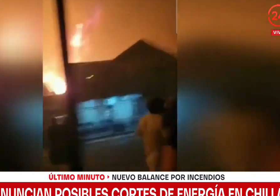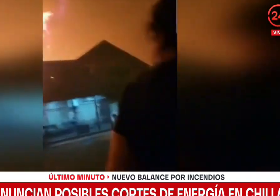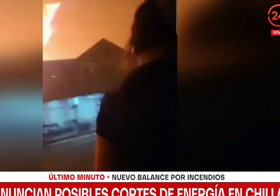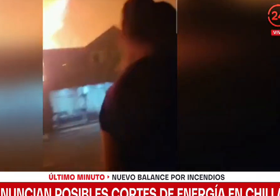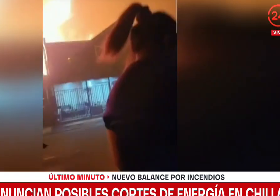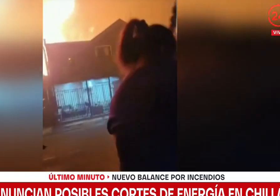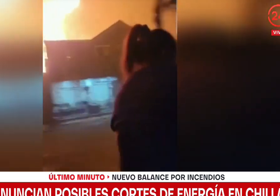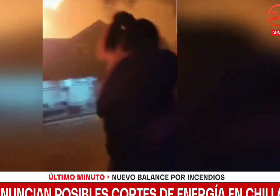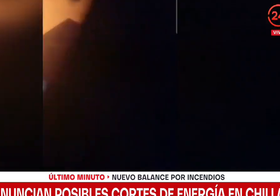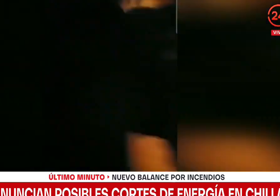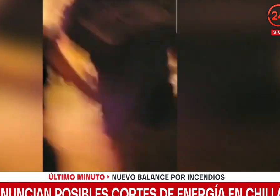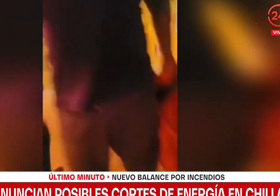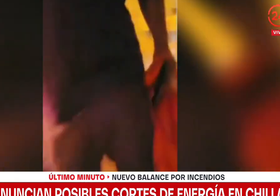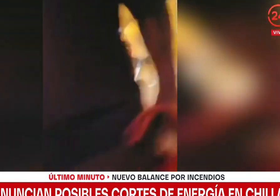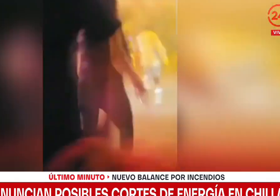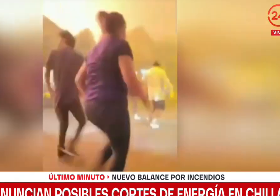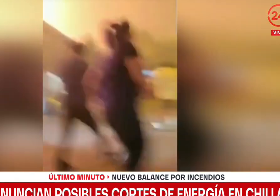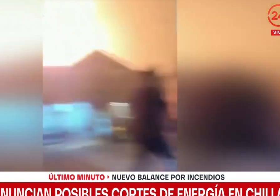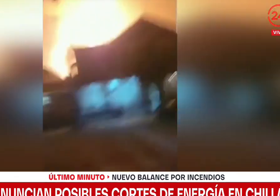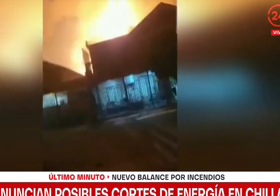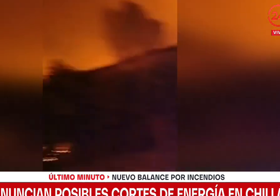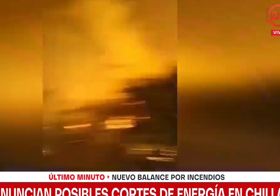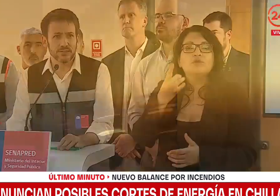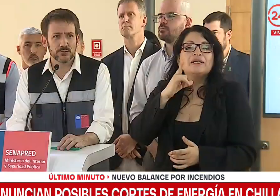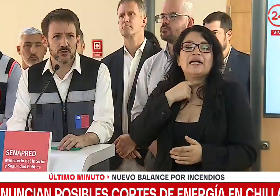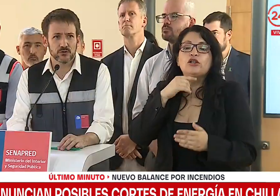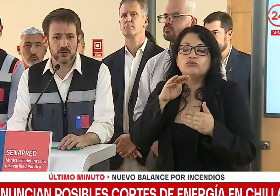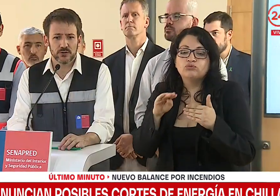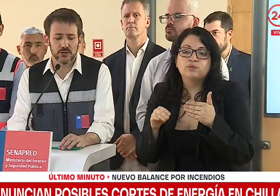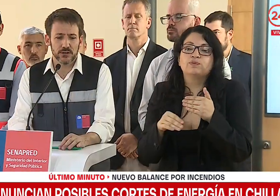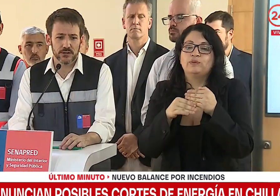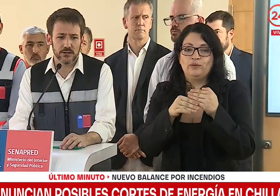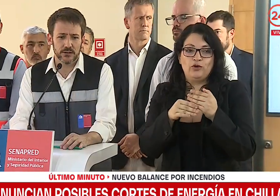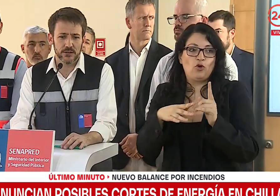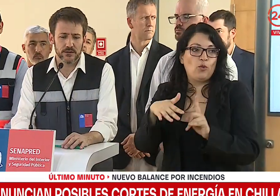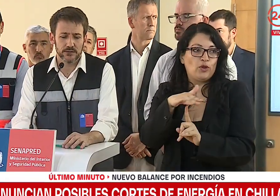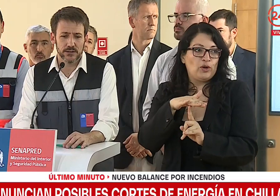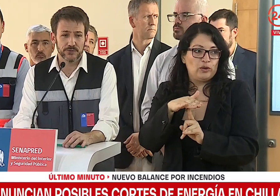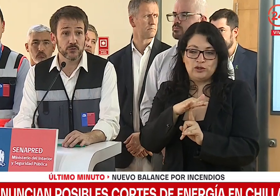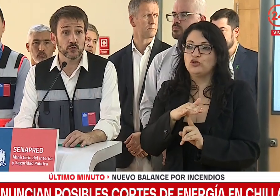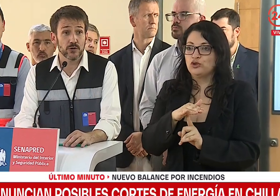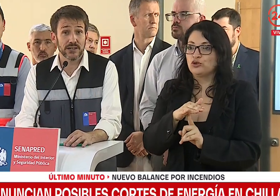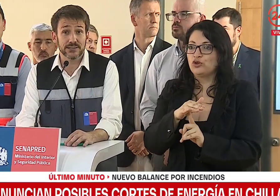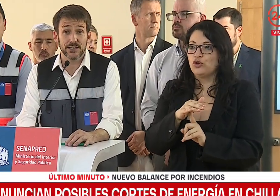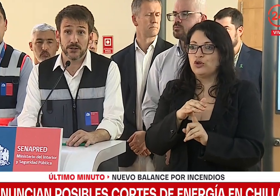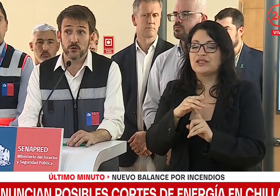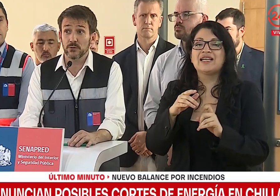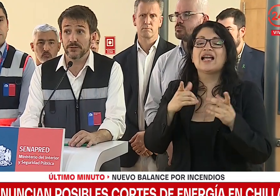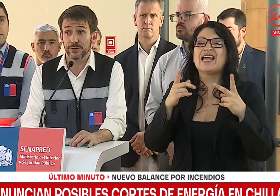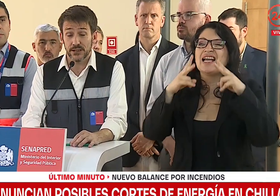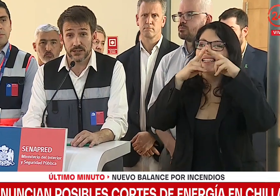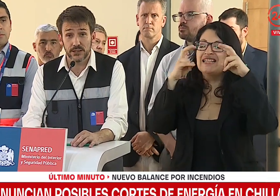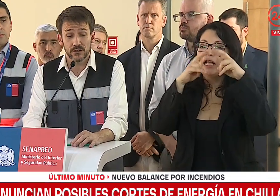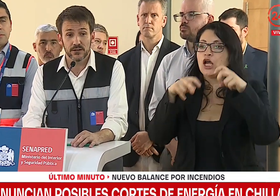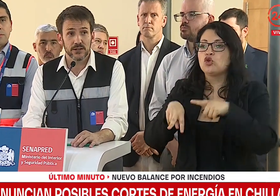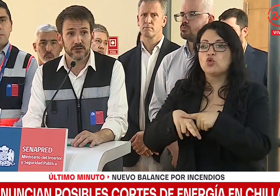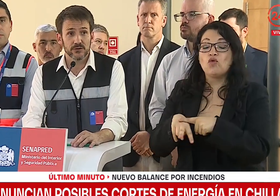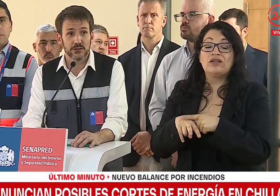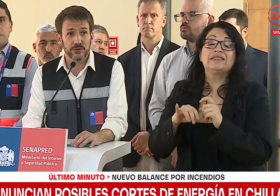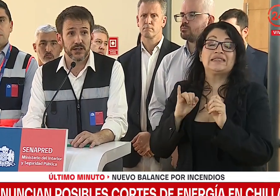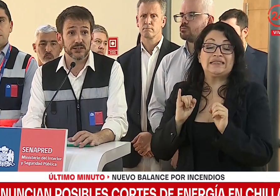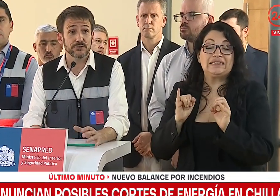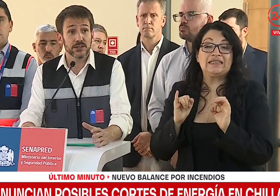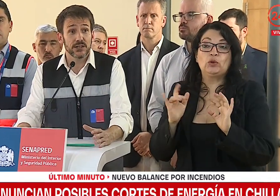Solo para precisar la situación de la infraestructura eléctrica en nubles frágil,